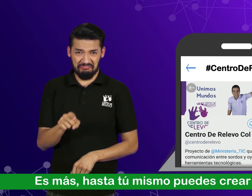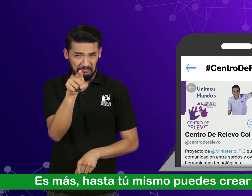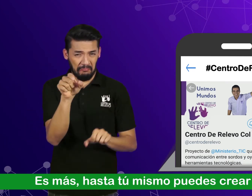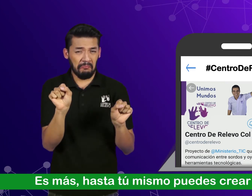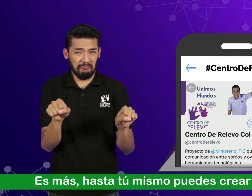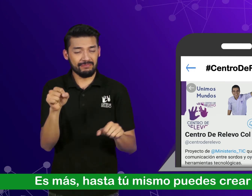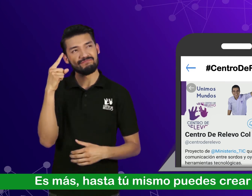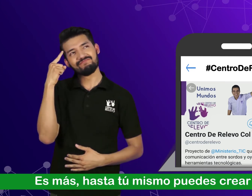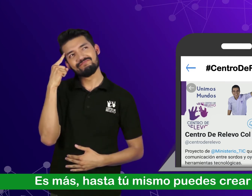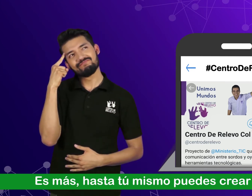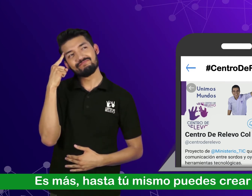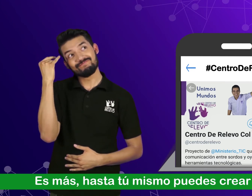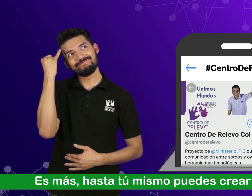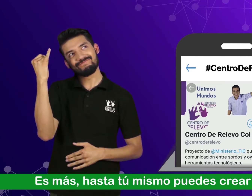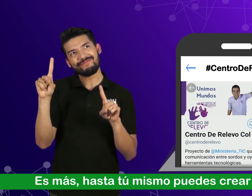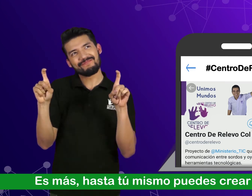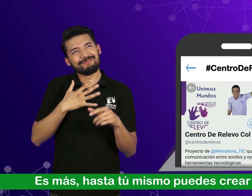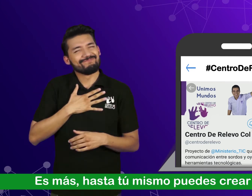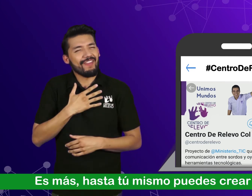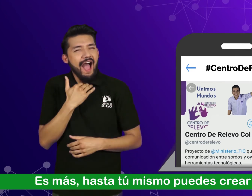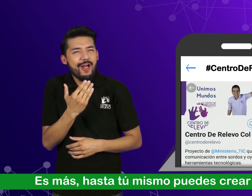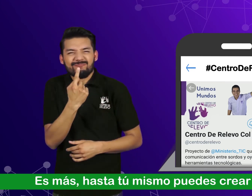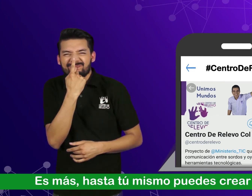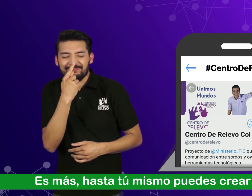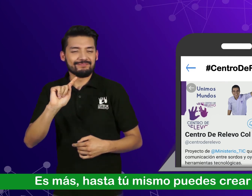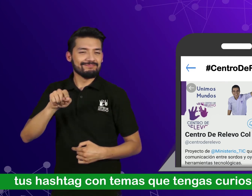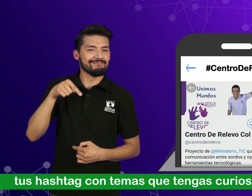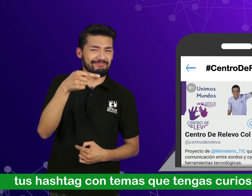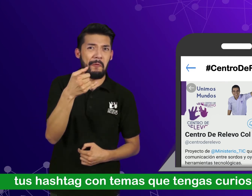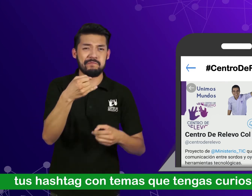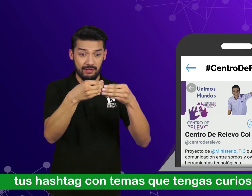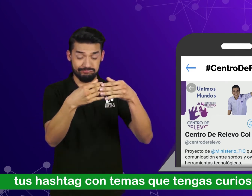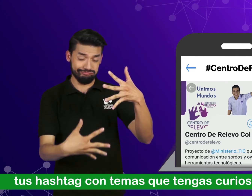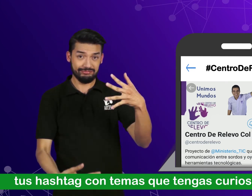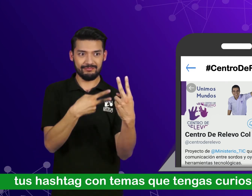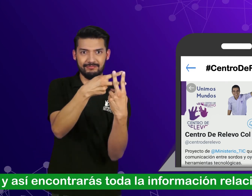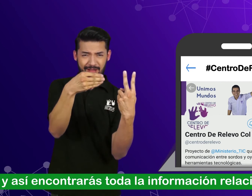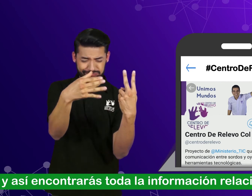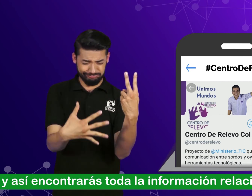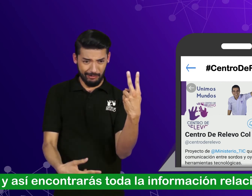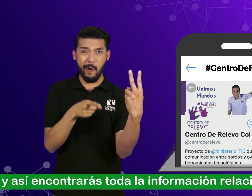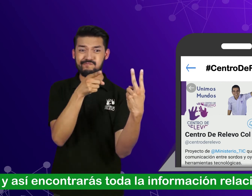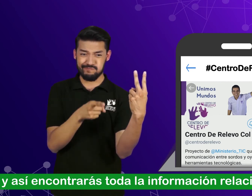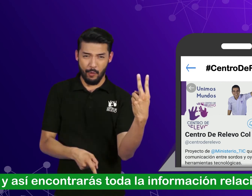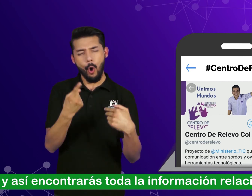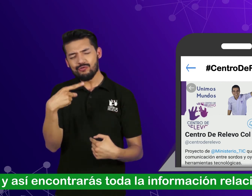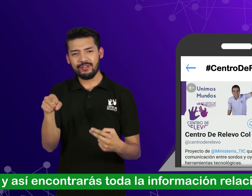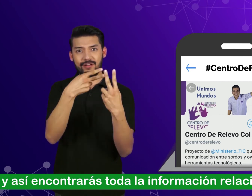Es más, hasta tú mismo puedes crear tus hashtags con temas que tengas curiosidad y así encontrarás